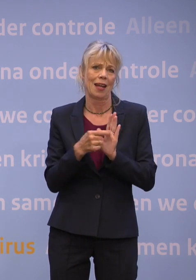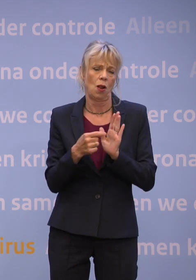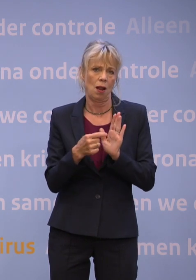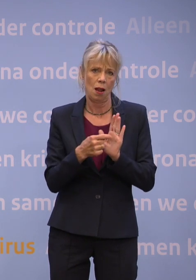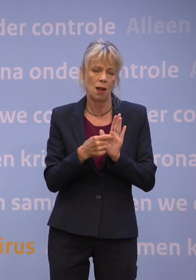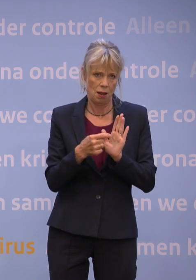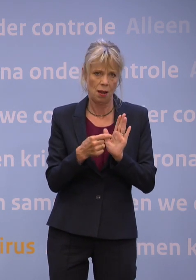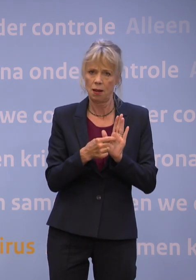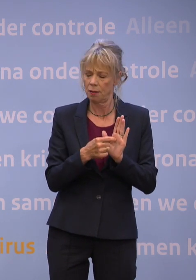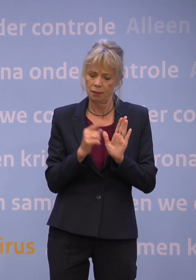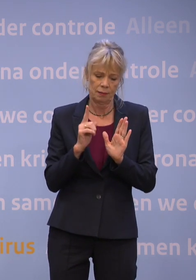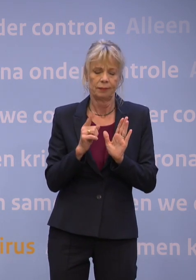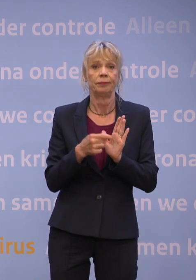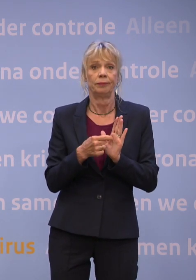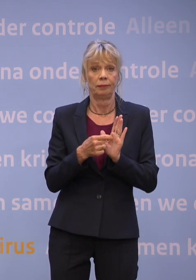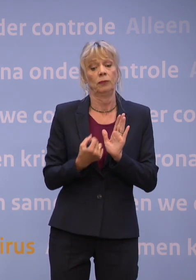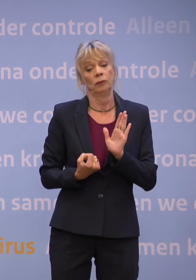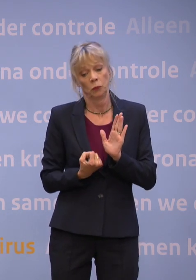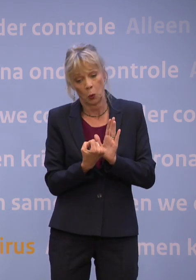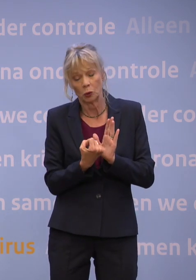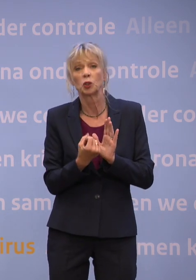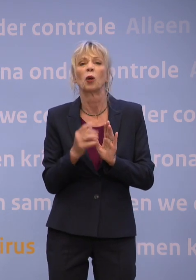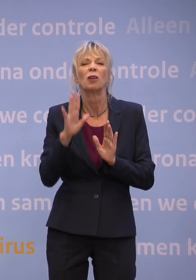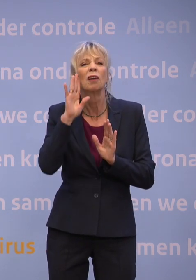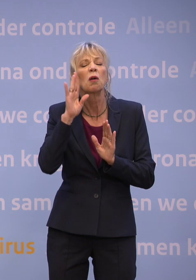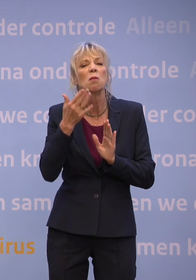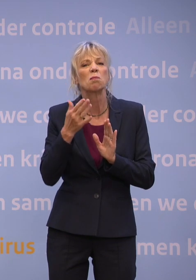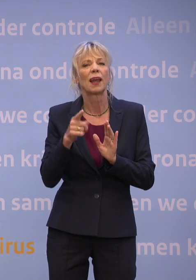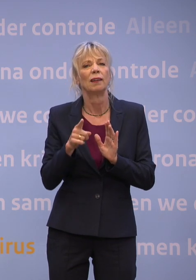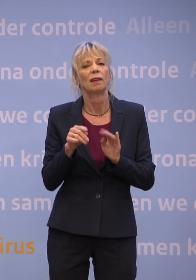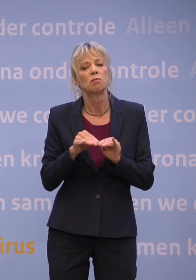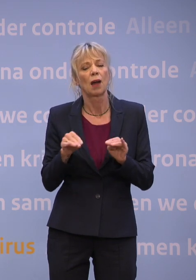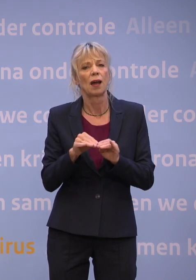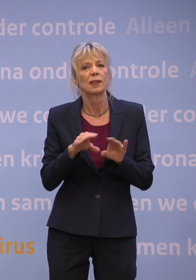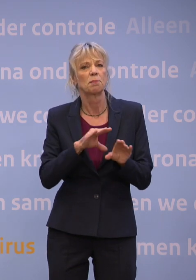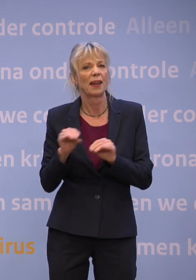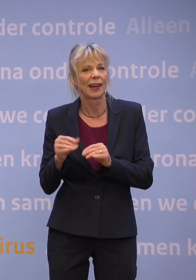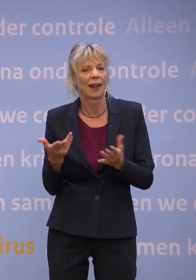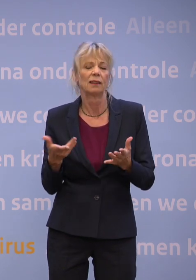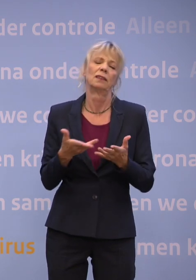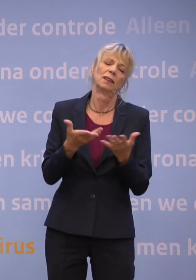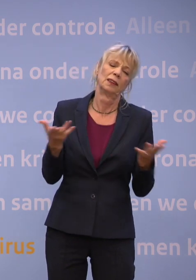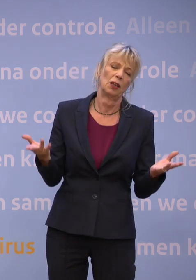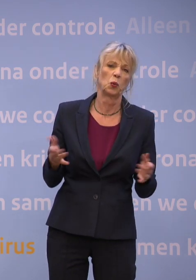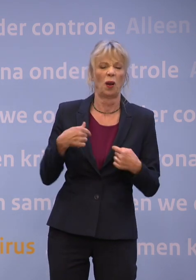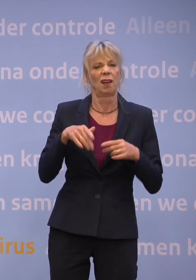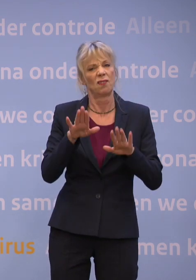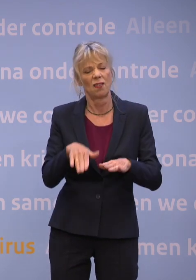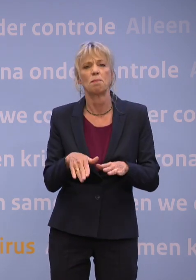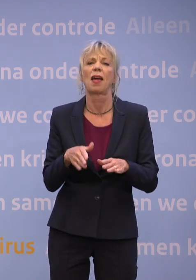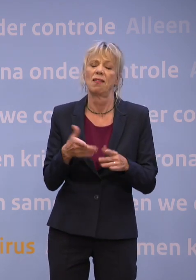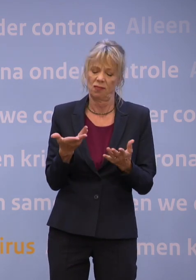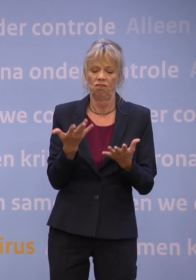centrale maatregel, ondersteund door de bekende andere basismaatregelen. Want natuurlijk blijven we